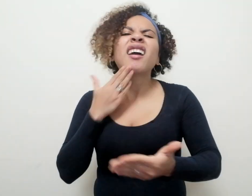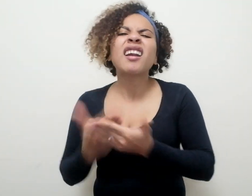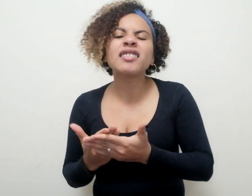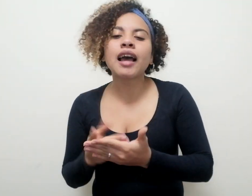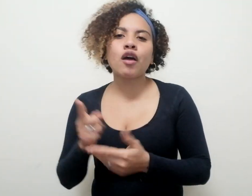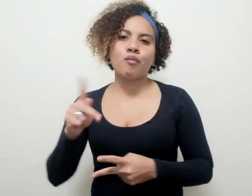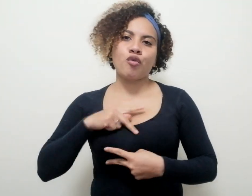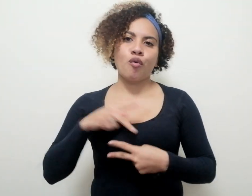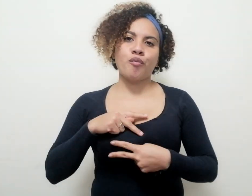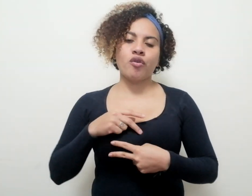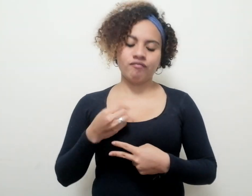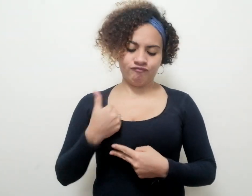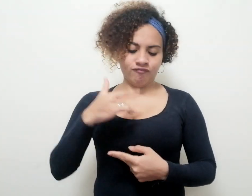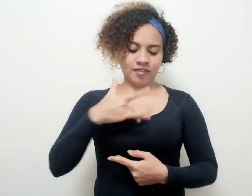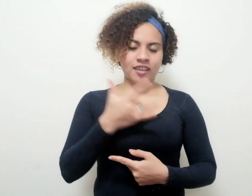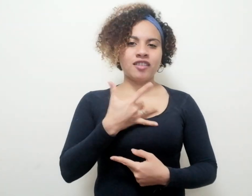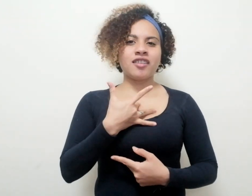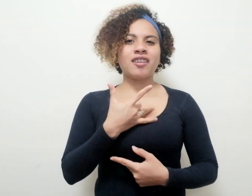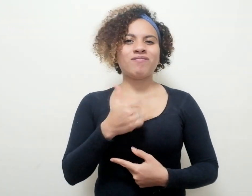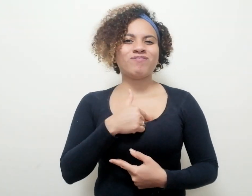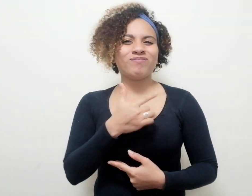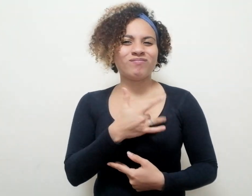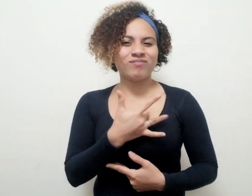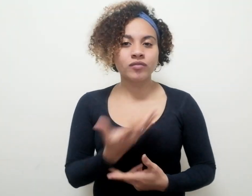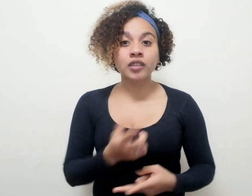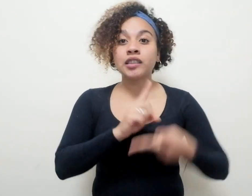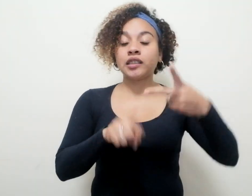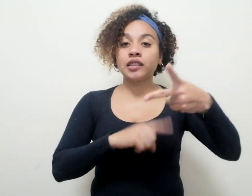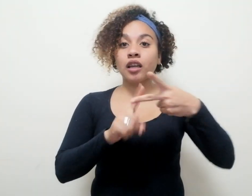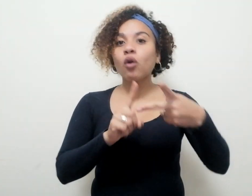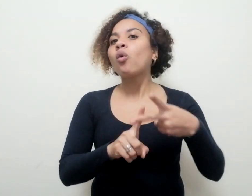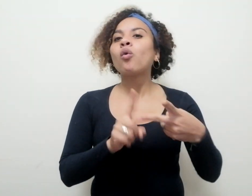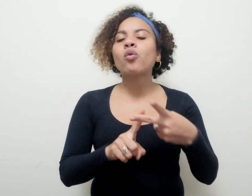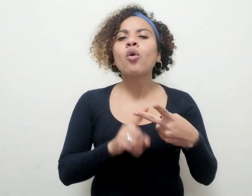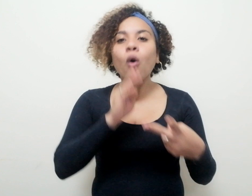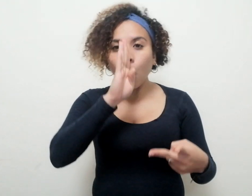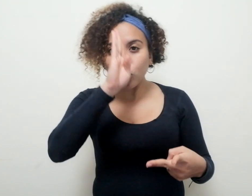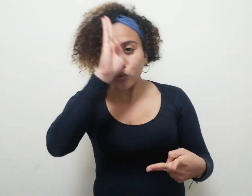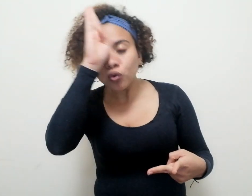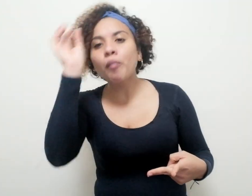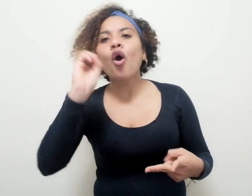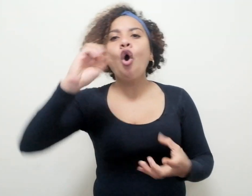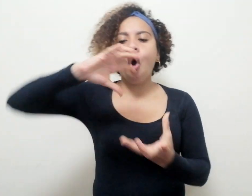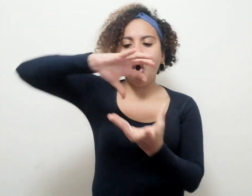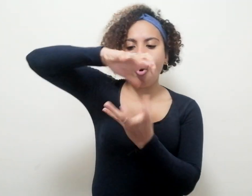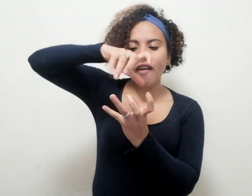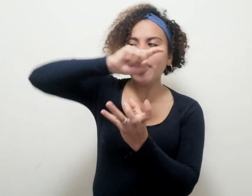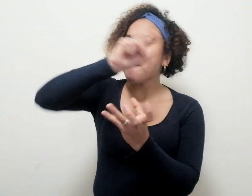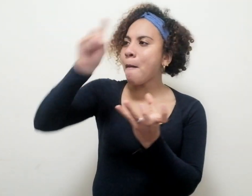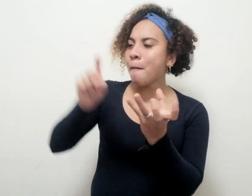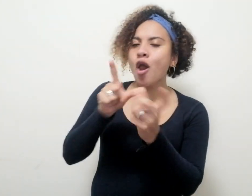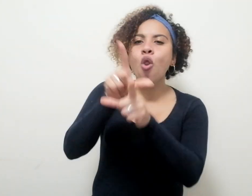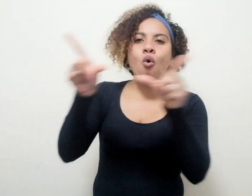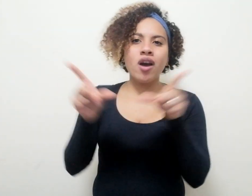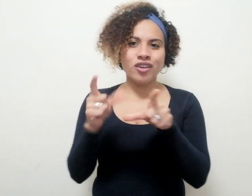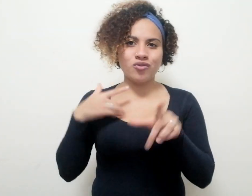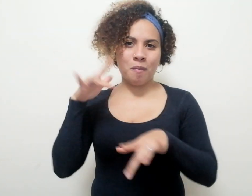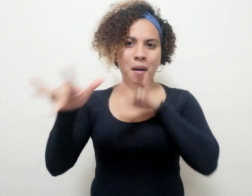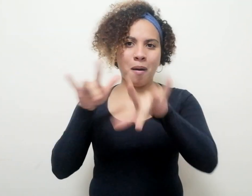propio mapa de afectos. Lo segundo, al de las costumbres o geografía de los lugares comunes. Pero entre